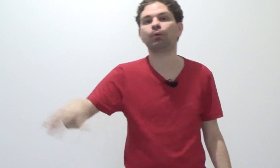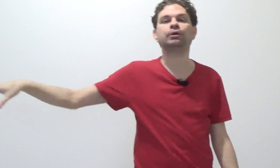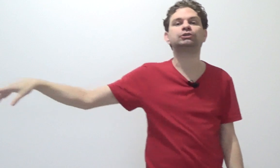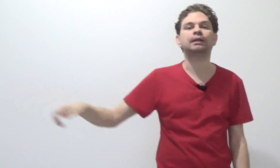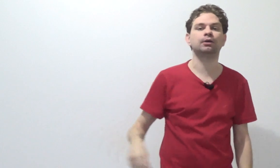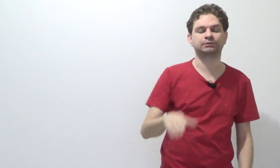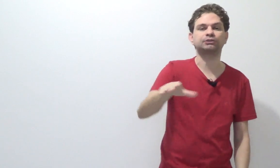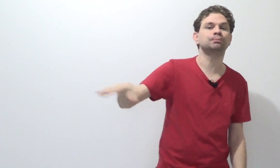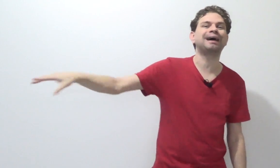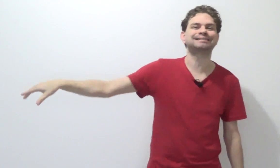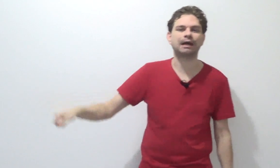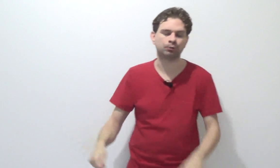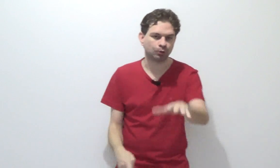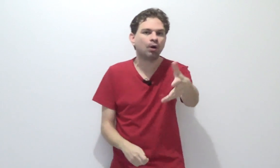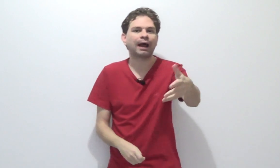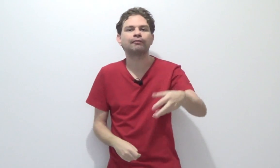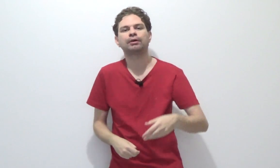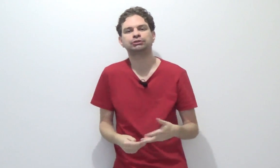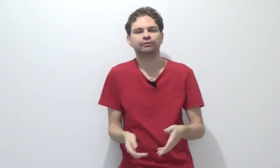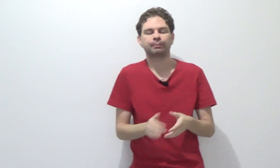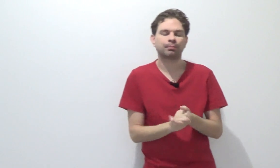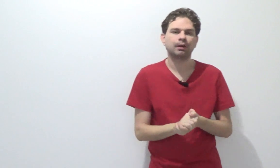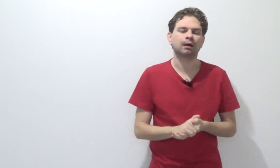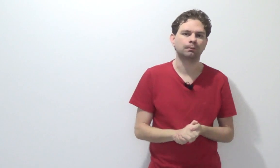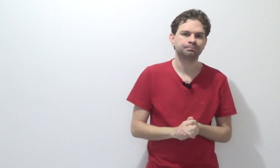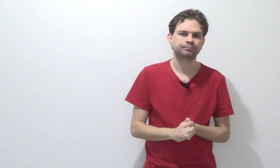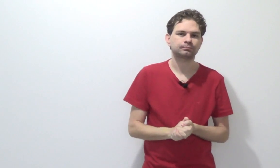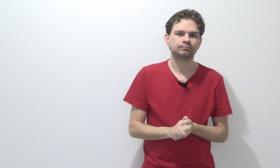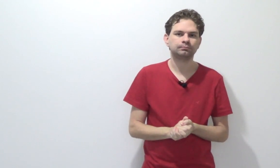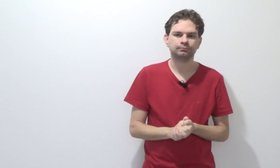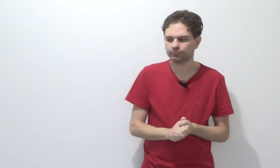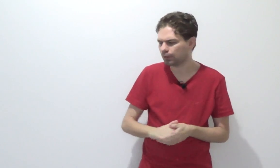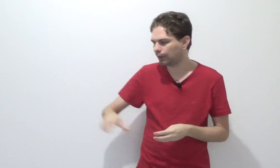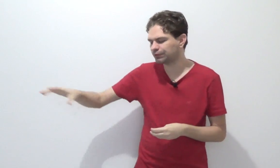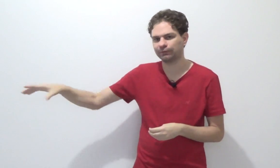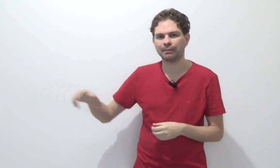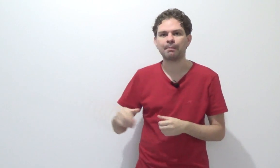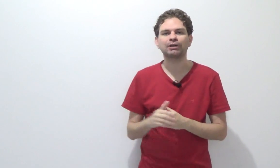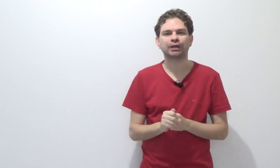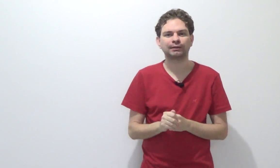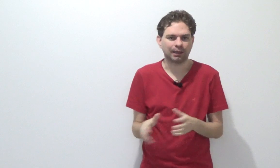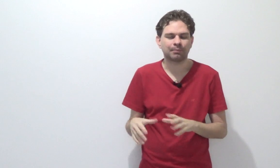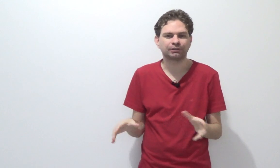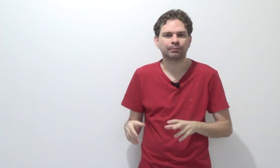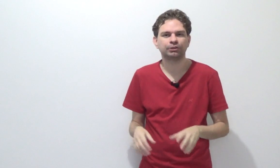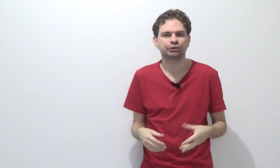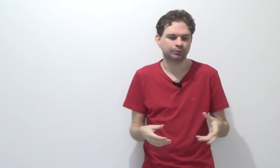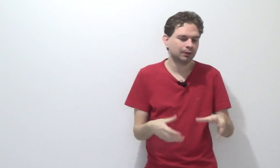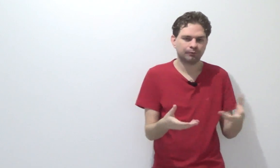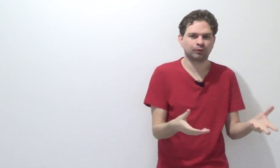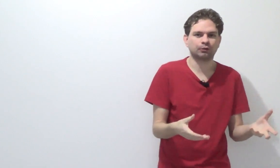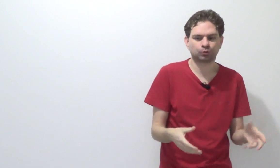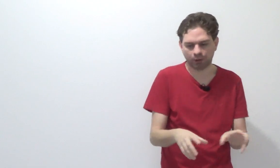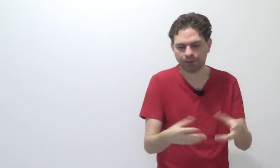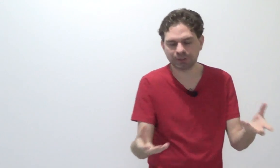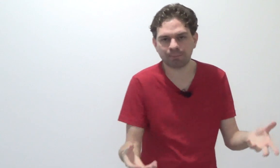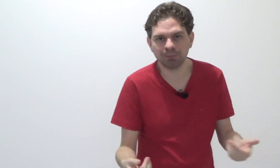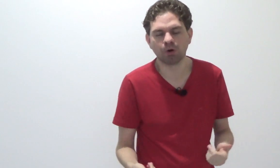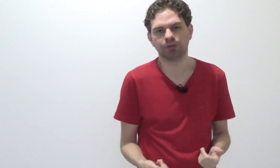pro Rio de Janeiro, cidade de Magé, onde eu morava antes de vir pra Blumenau. Aí você vai lá pra Magé, tá lá em Magé bonitinho, fui lá nos Correios, abri e morri.